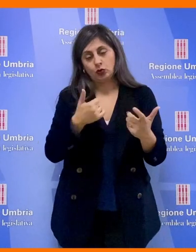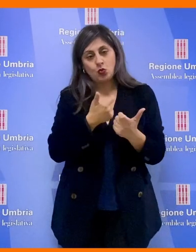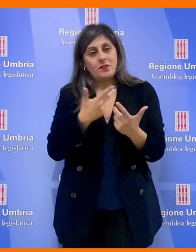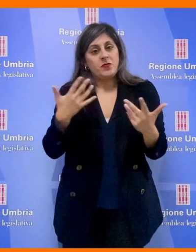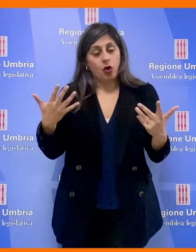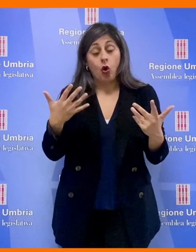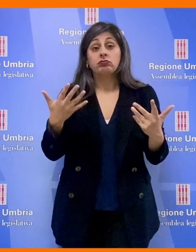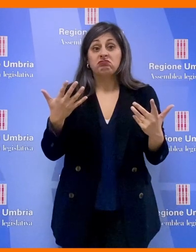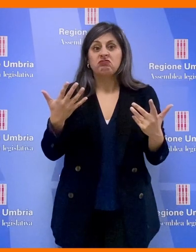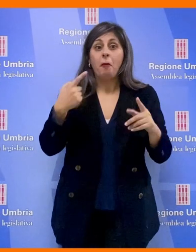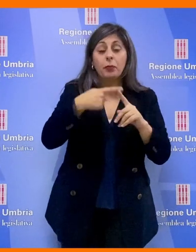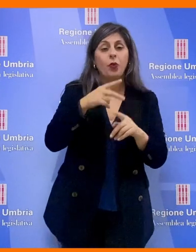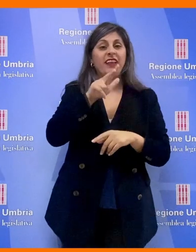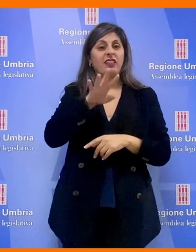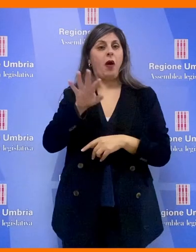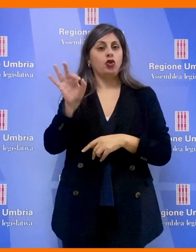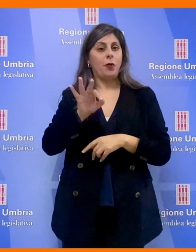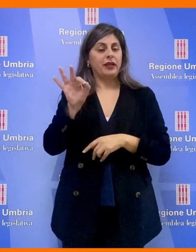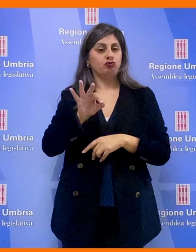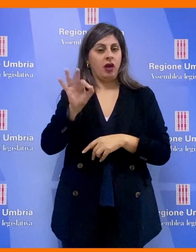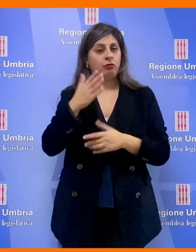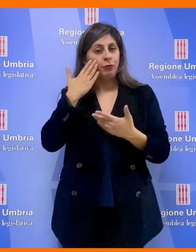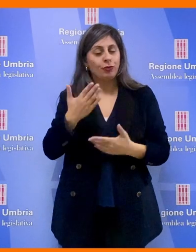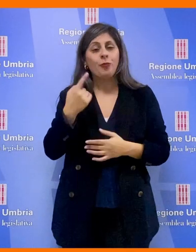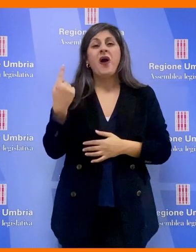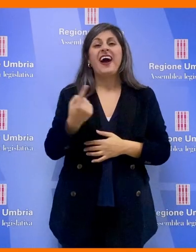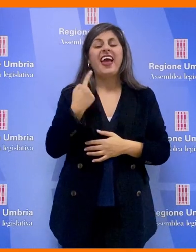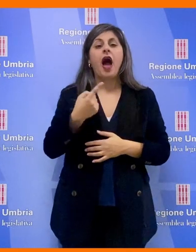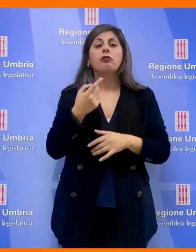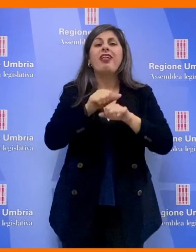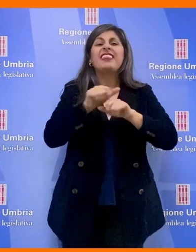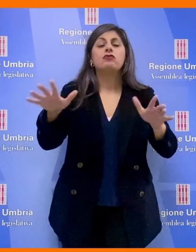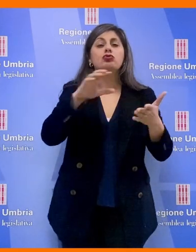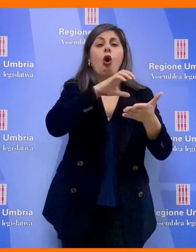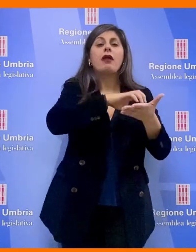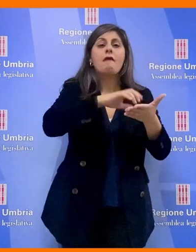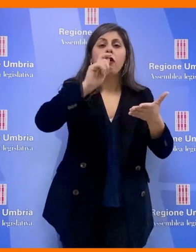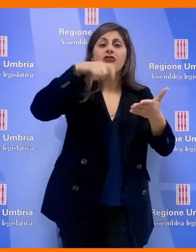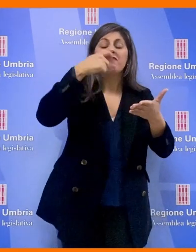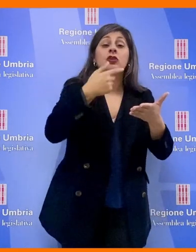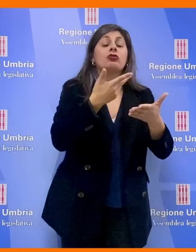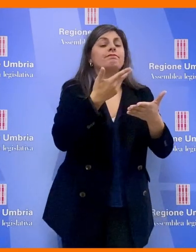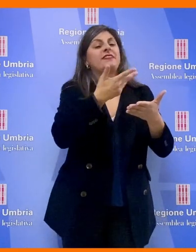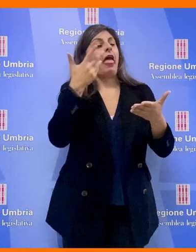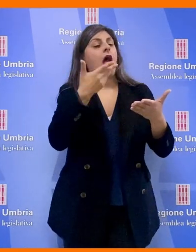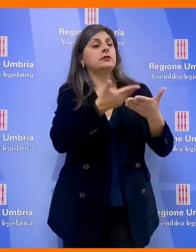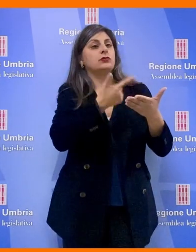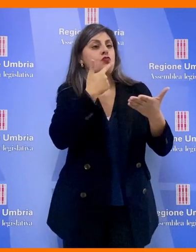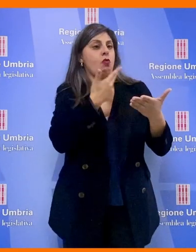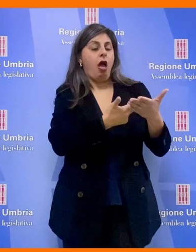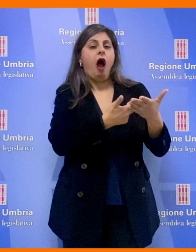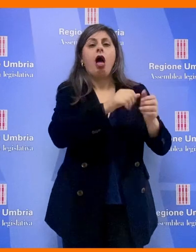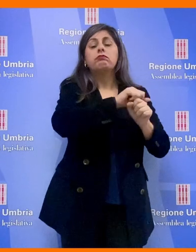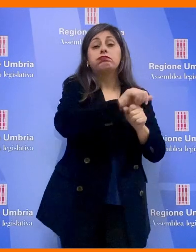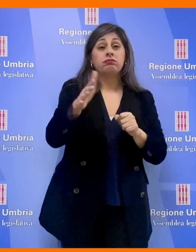addirittura il più 34% nel reato di diffusione di immagini o video sessualmente espliciti. Dagli